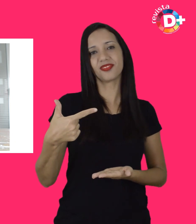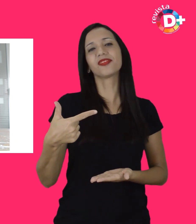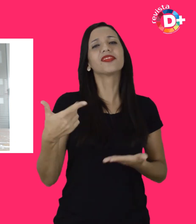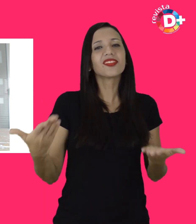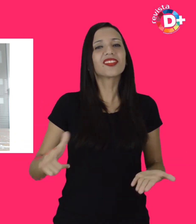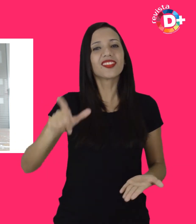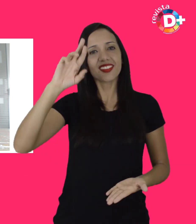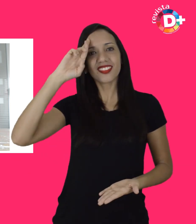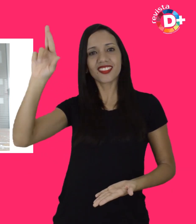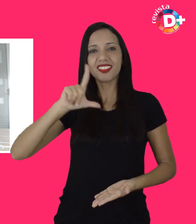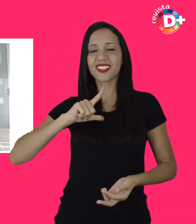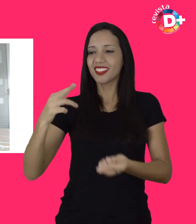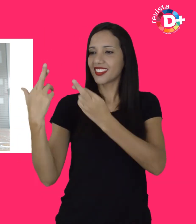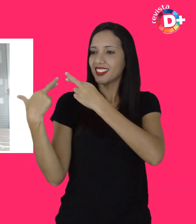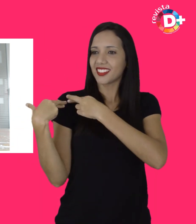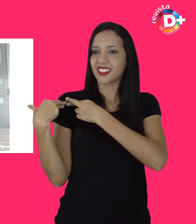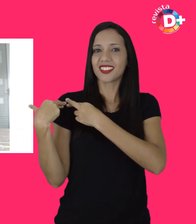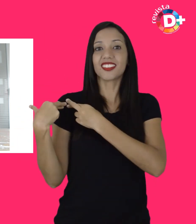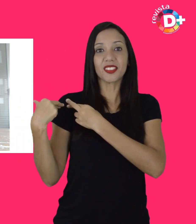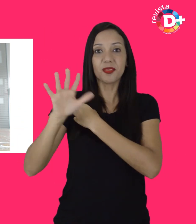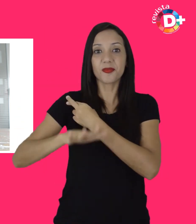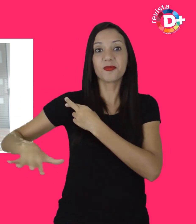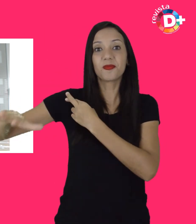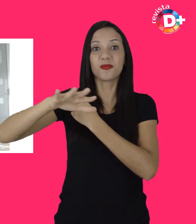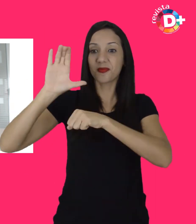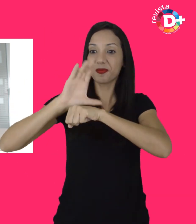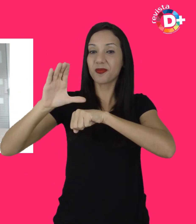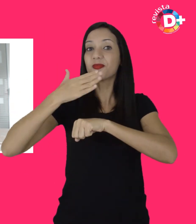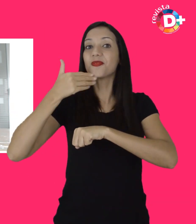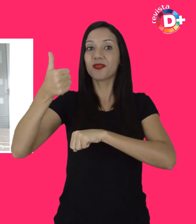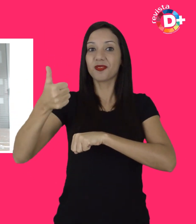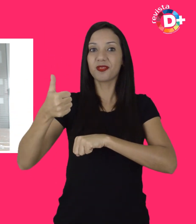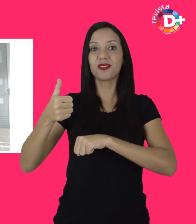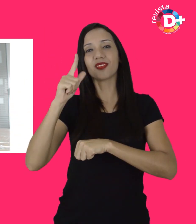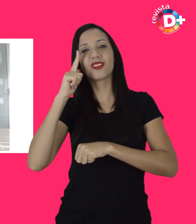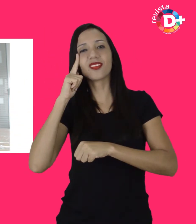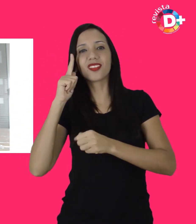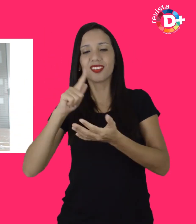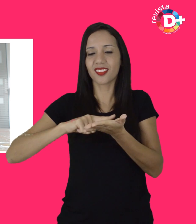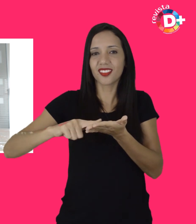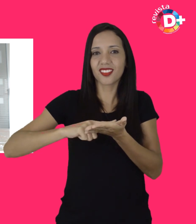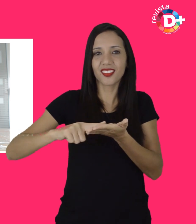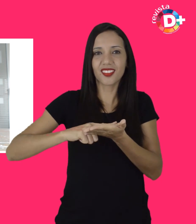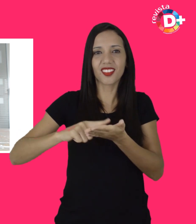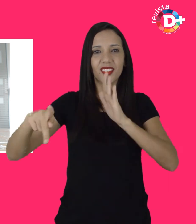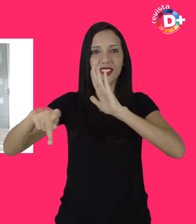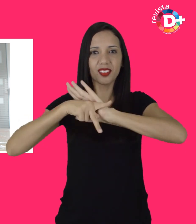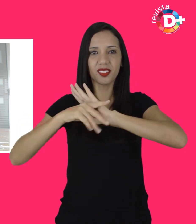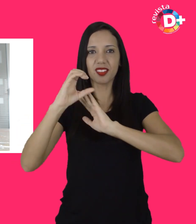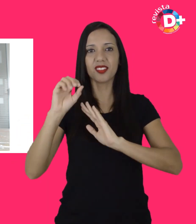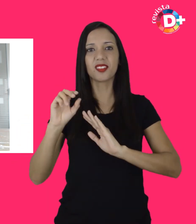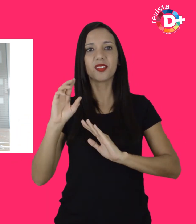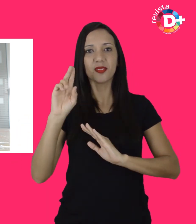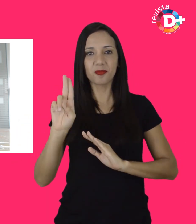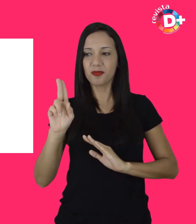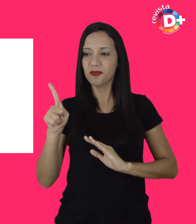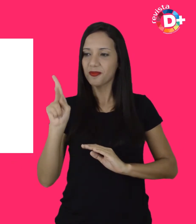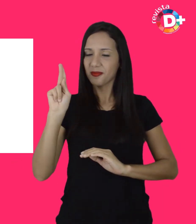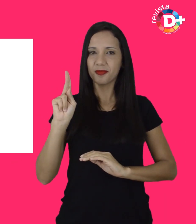-chefe é o Dow Cooking Entre outras opções oferecem também capacitação